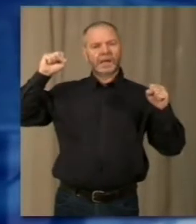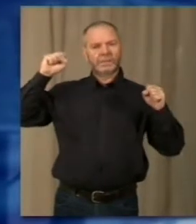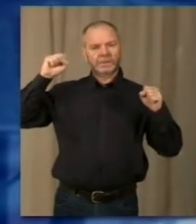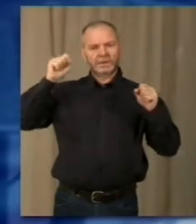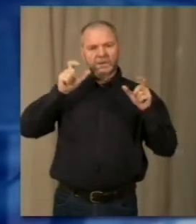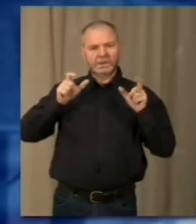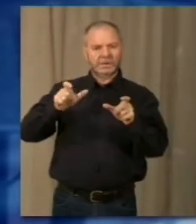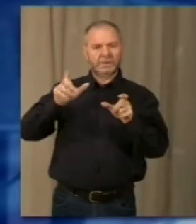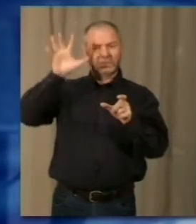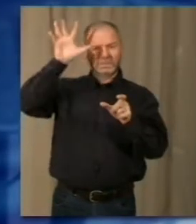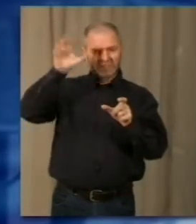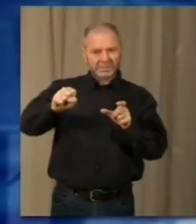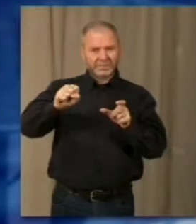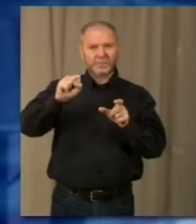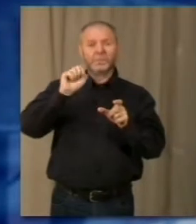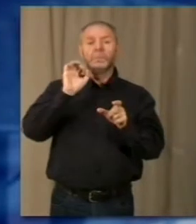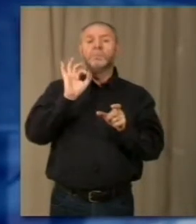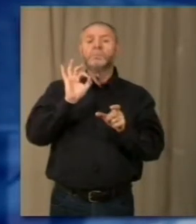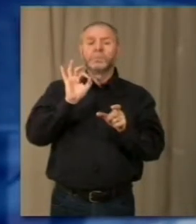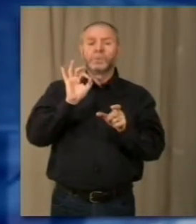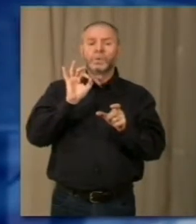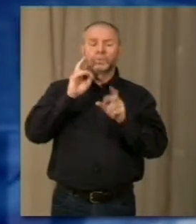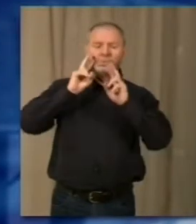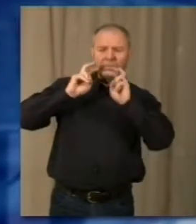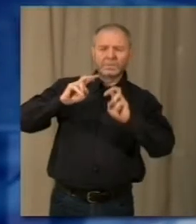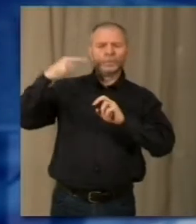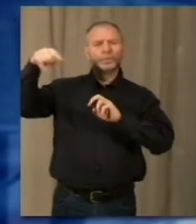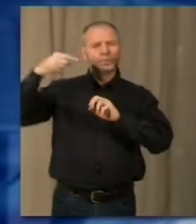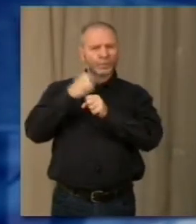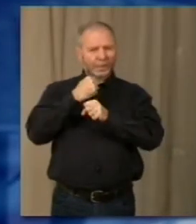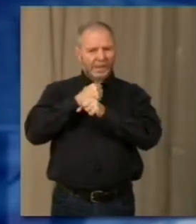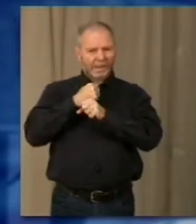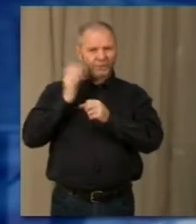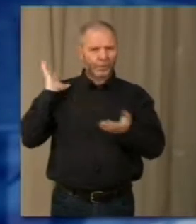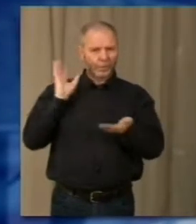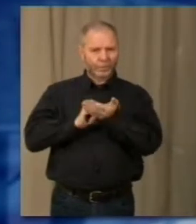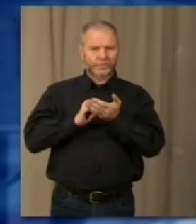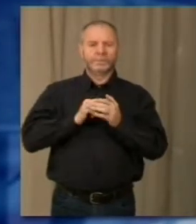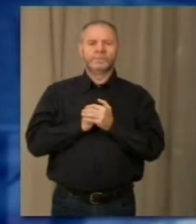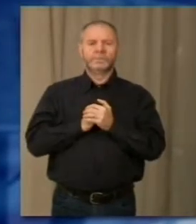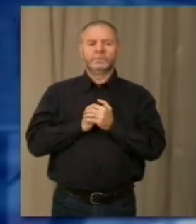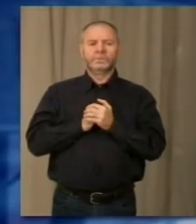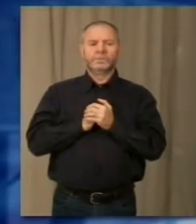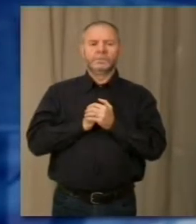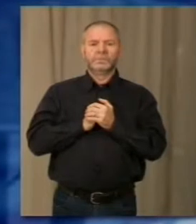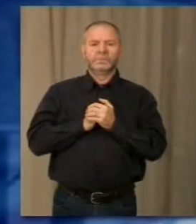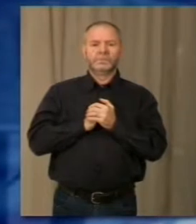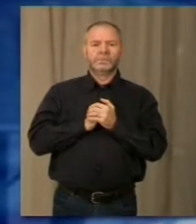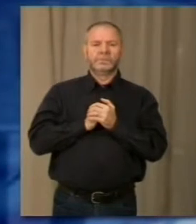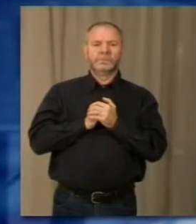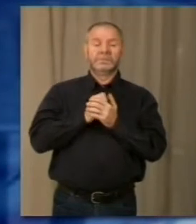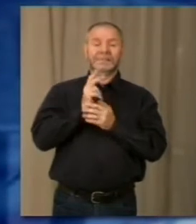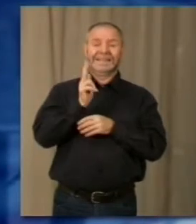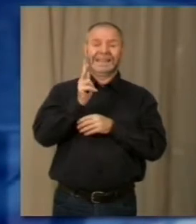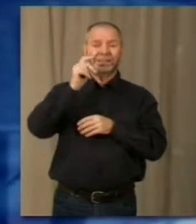assicurati alla giustizia ricostruendo con un'approfondita attività di indagine il loro curriculum criminale. Sono 13 le truffe messe a segno